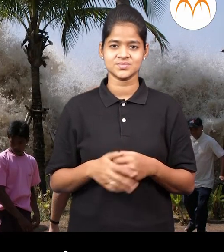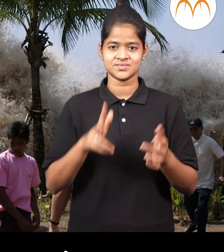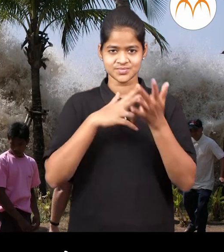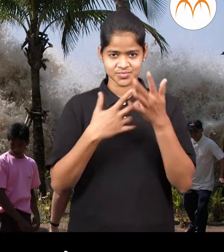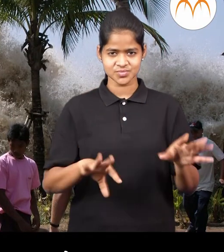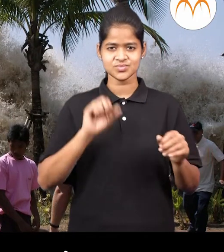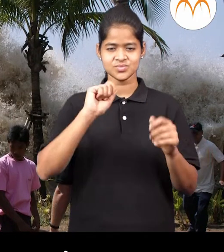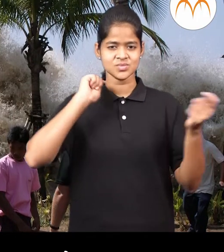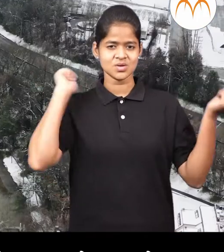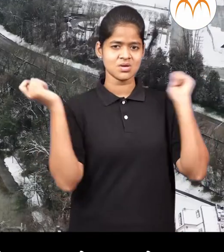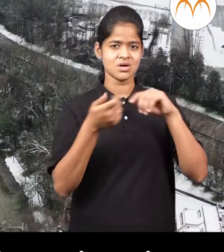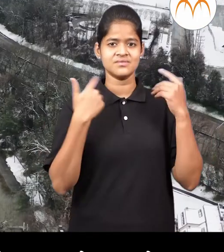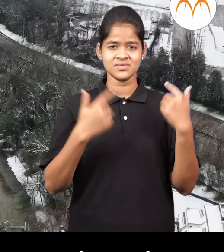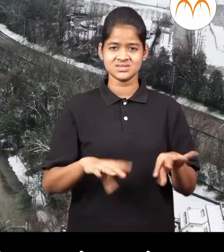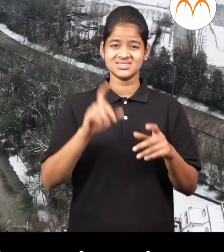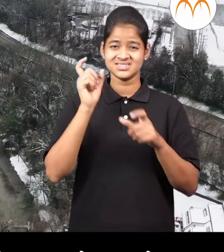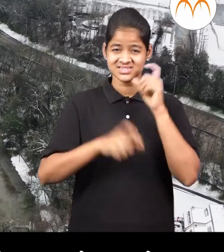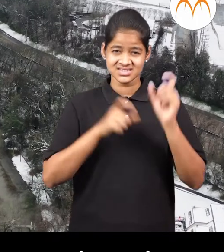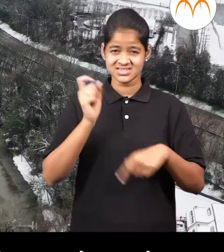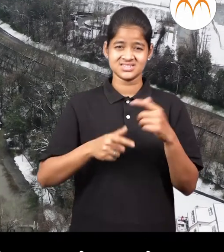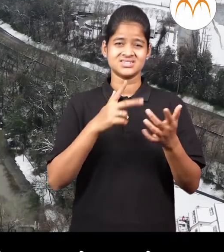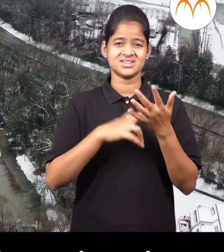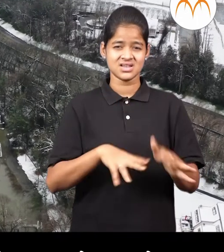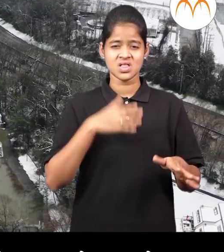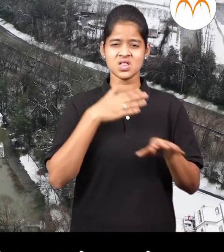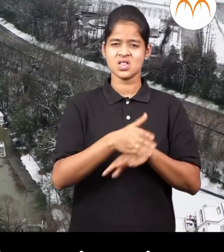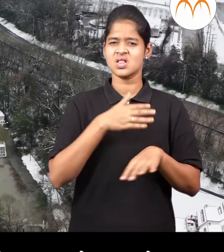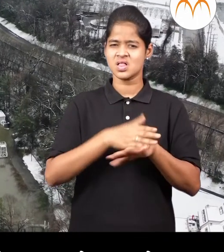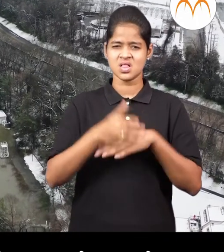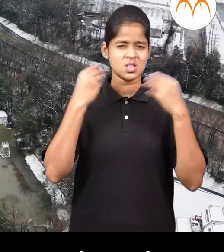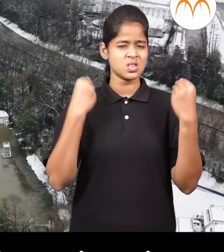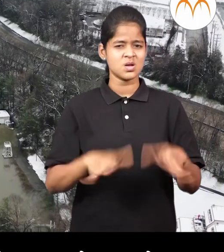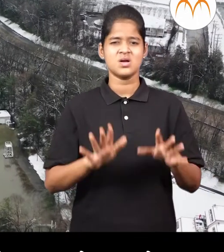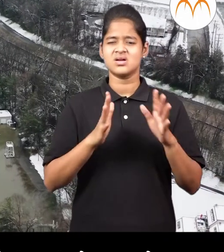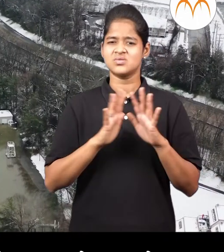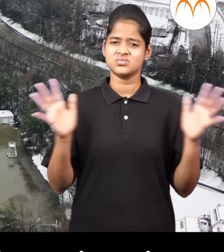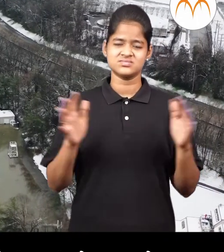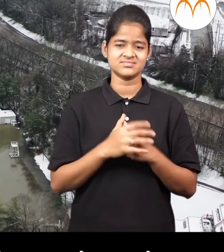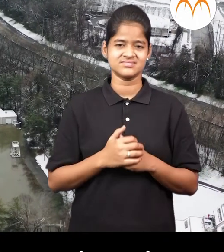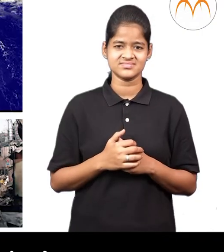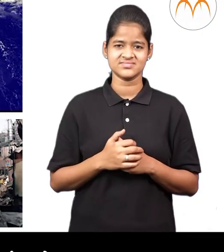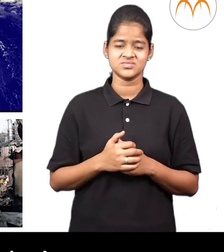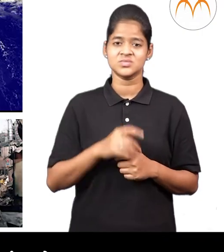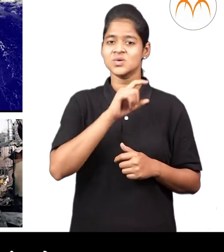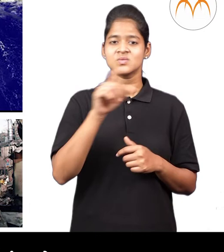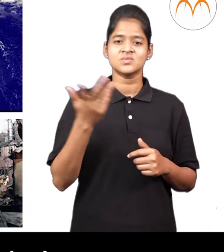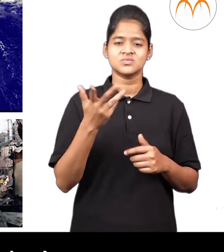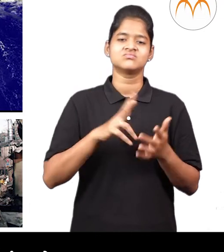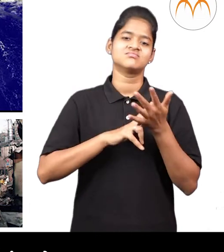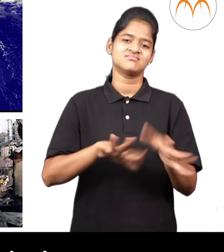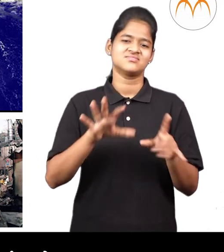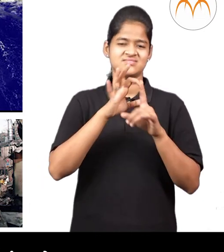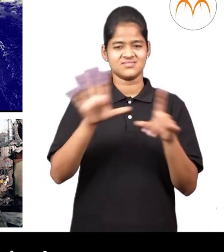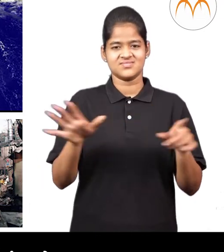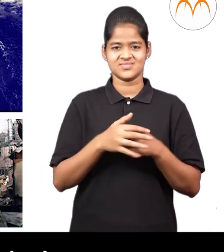मोठे बदल होतात त्या मोले निसरगाची मानवाची फार मोठी हनी होँशक्ते अशा संकटानना